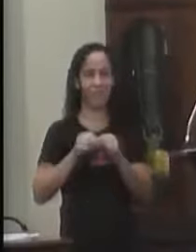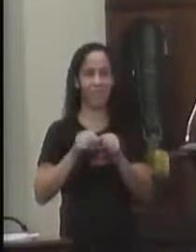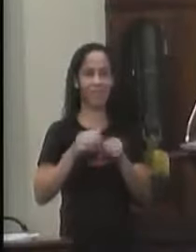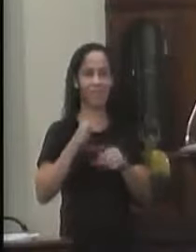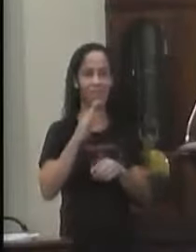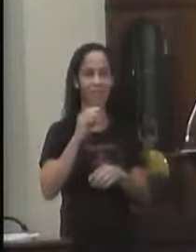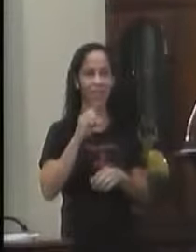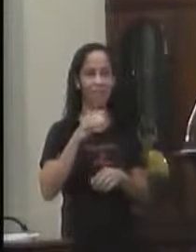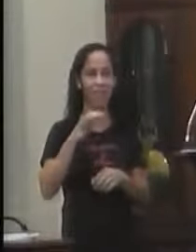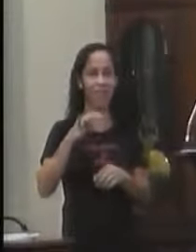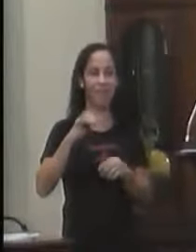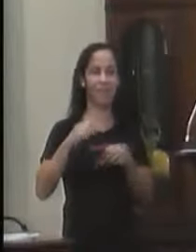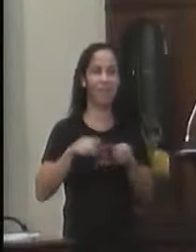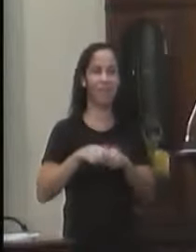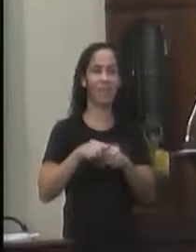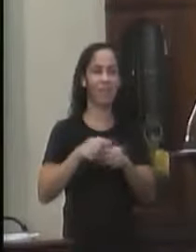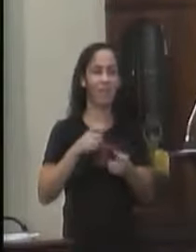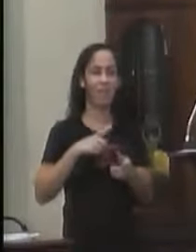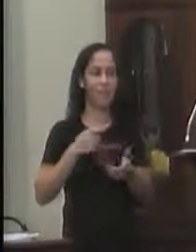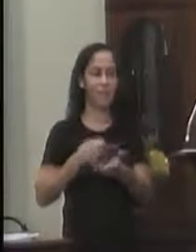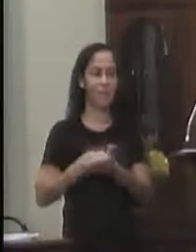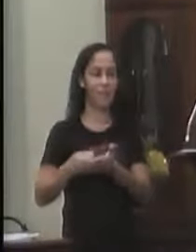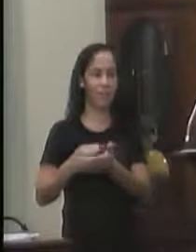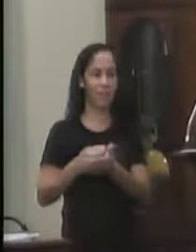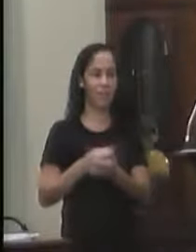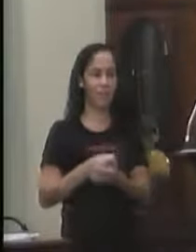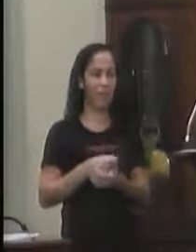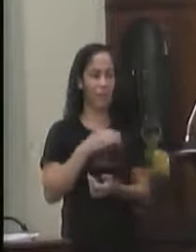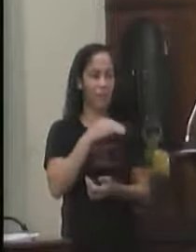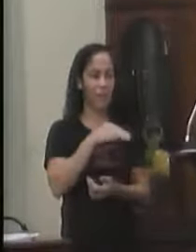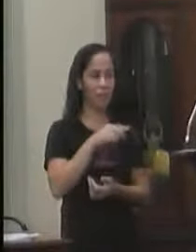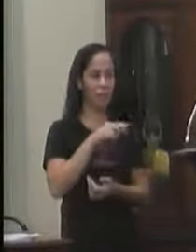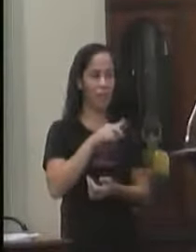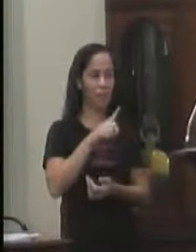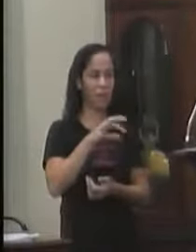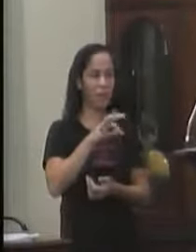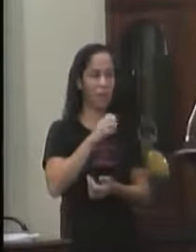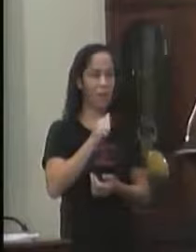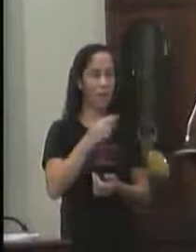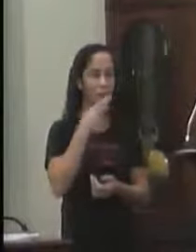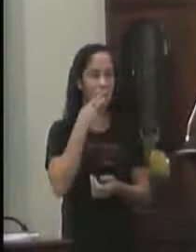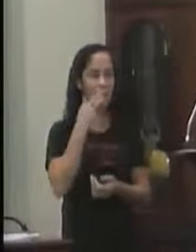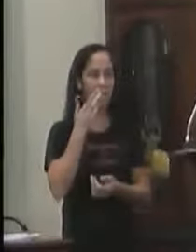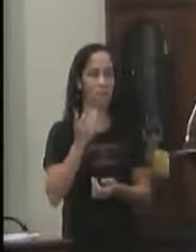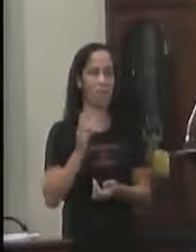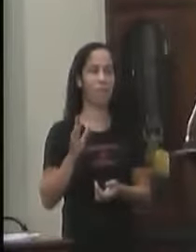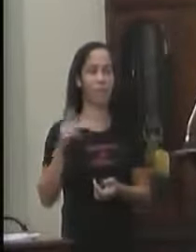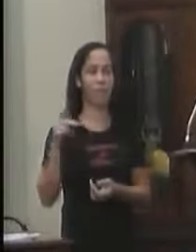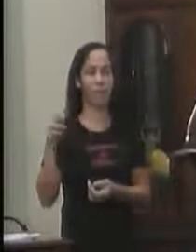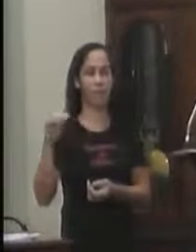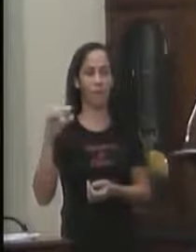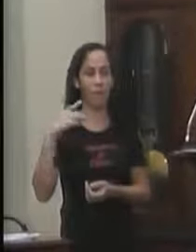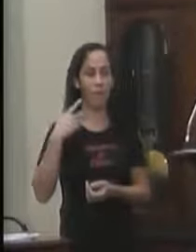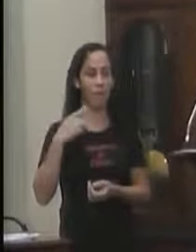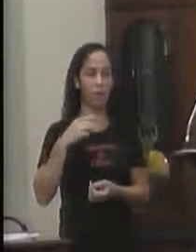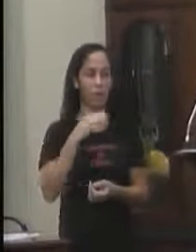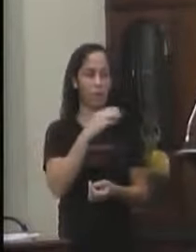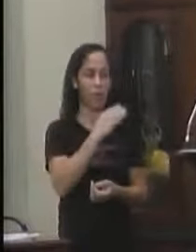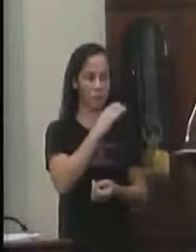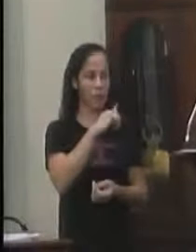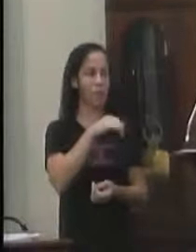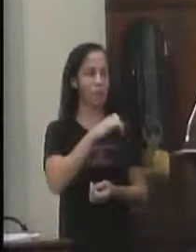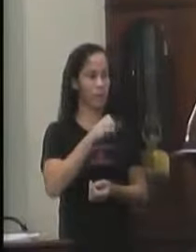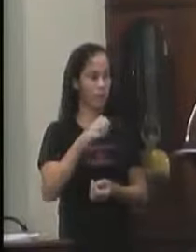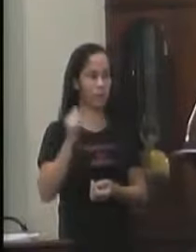ocorrência Contra a pessoa E ela tem que pagar Uma multa Porque isso Como o vereador Pedro disse É crime ambiental